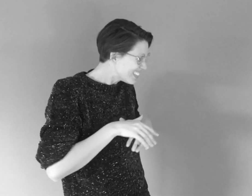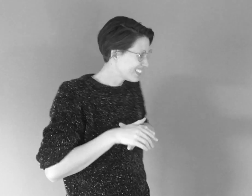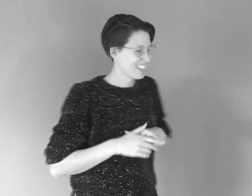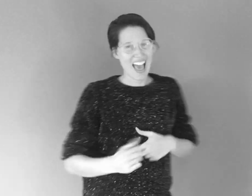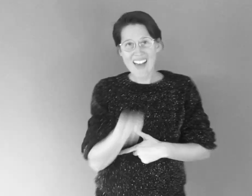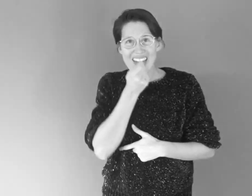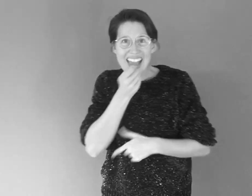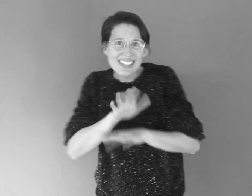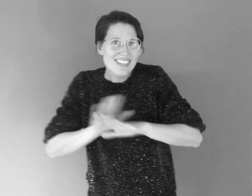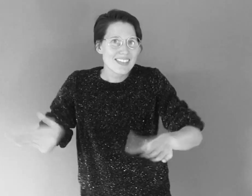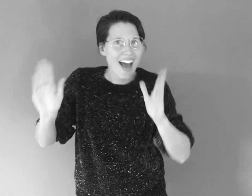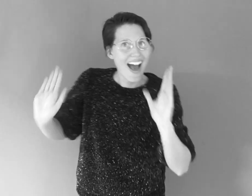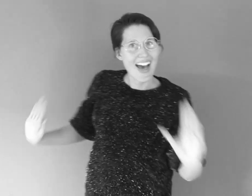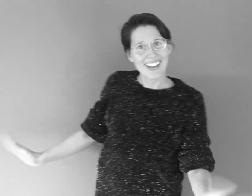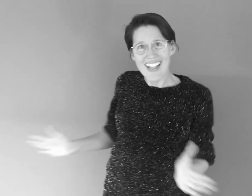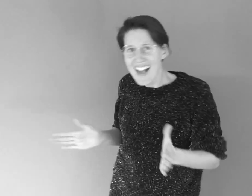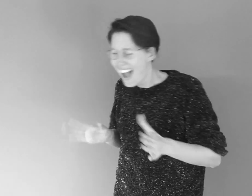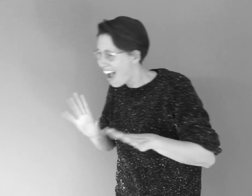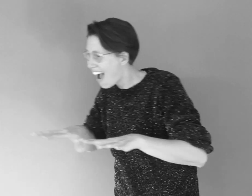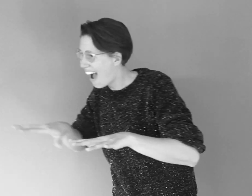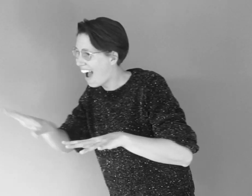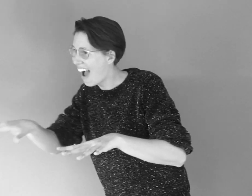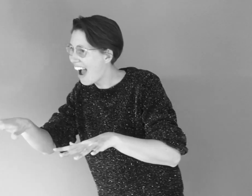Het eten staat klaar.